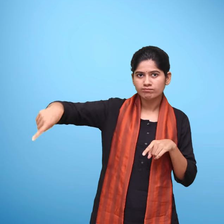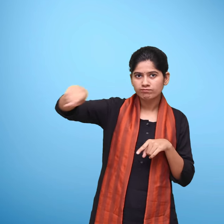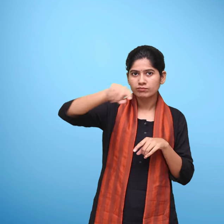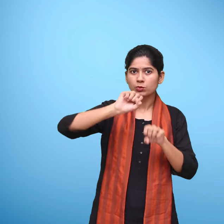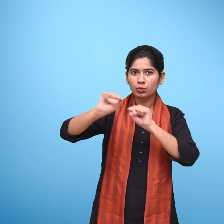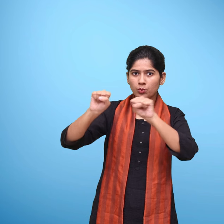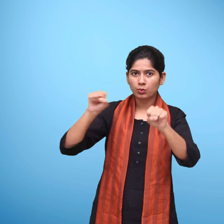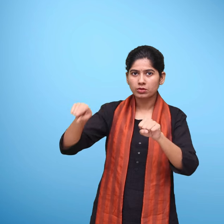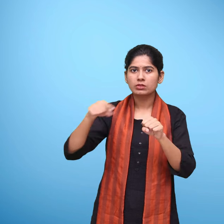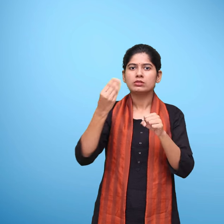दर्शिका